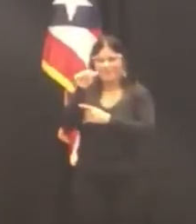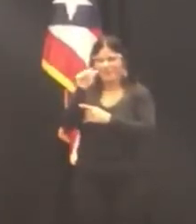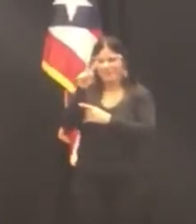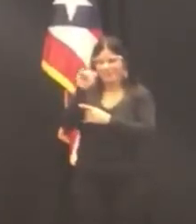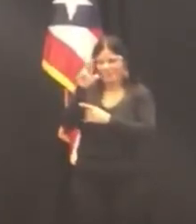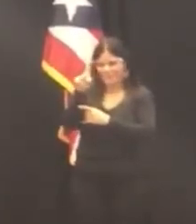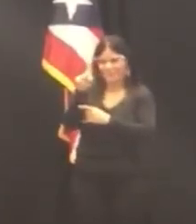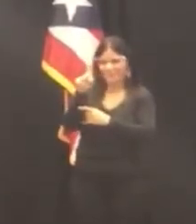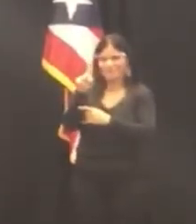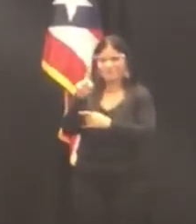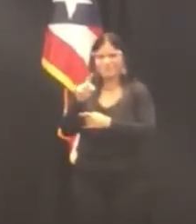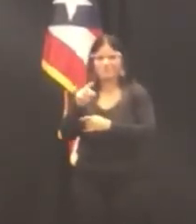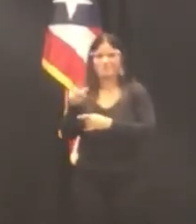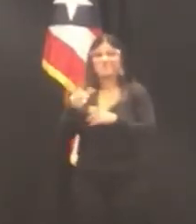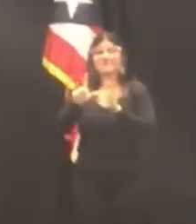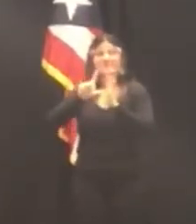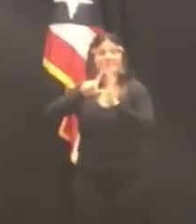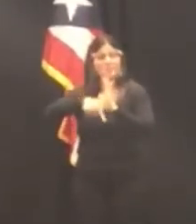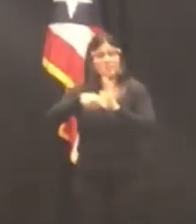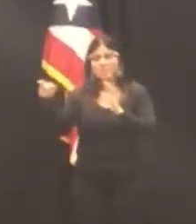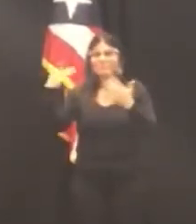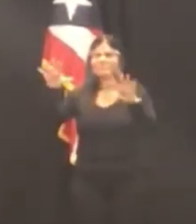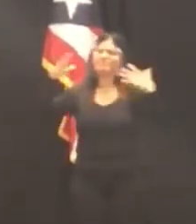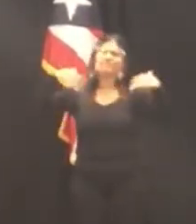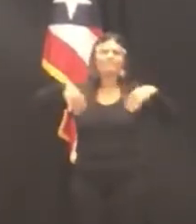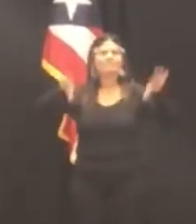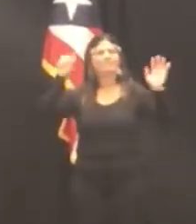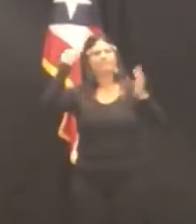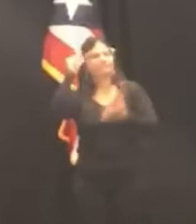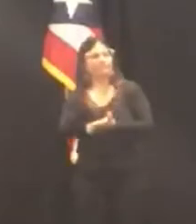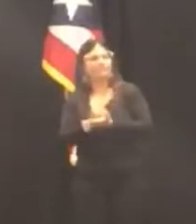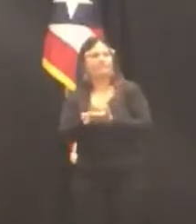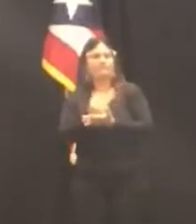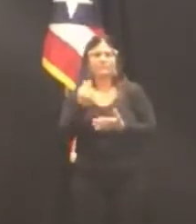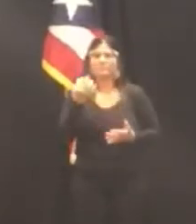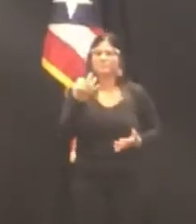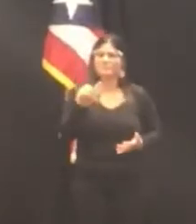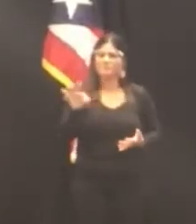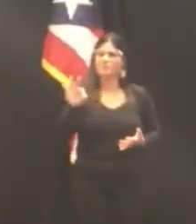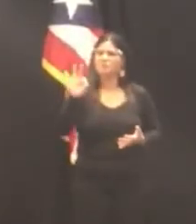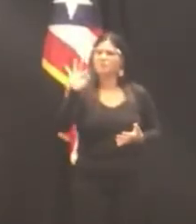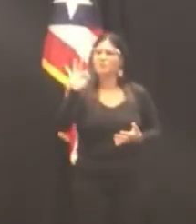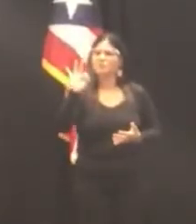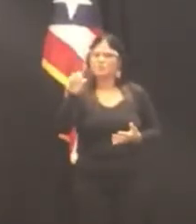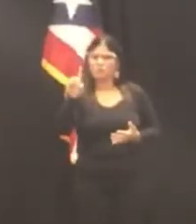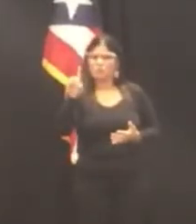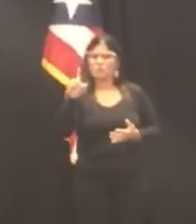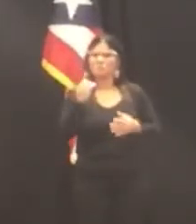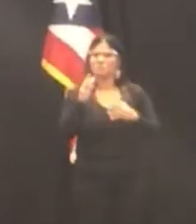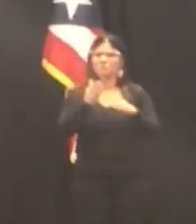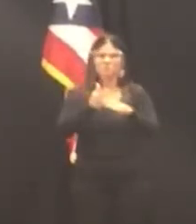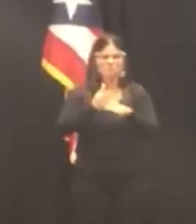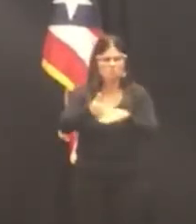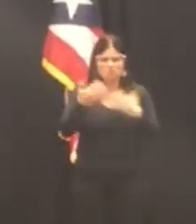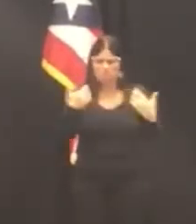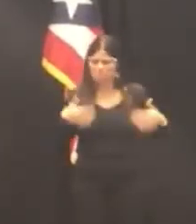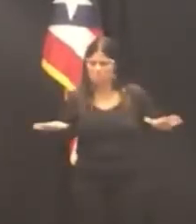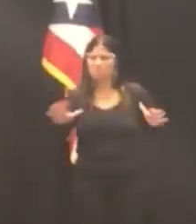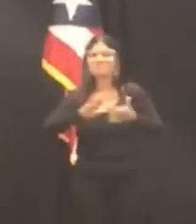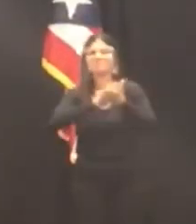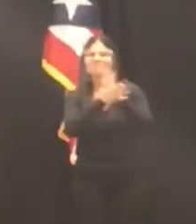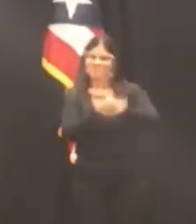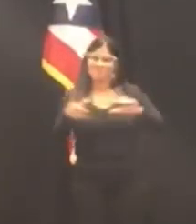Ya graduada en el año 1991 y luego de aprobar la reválida para ejercer la abogacía en su primer